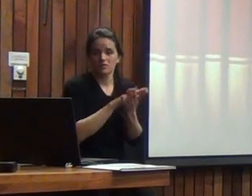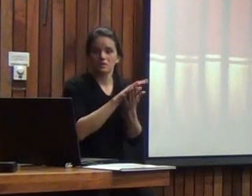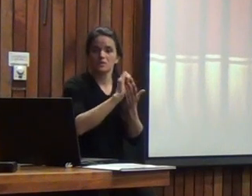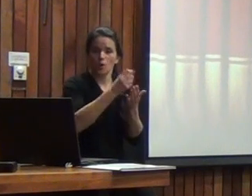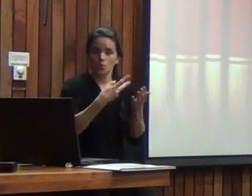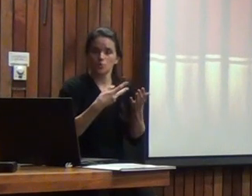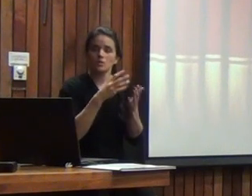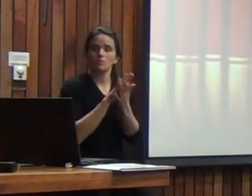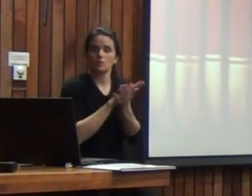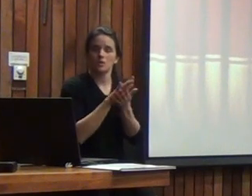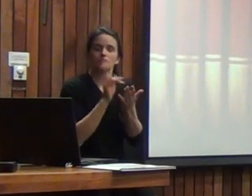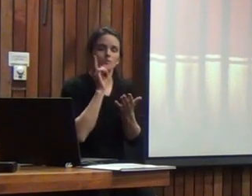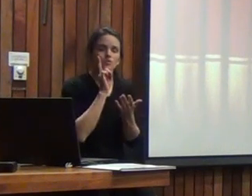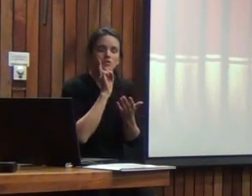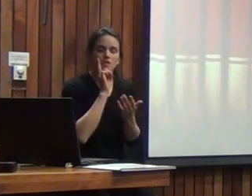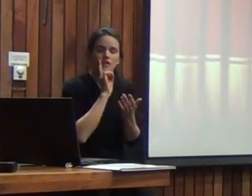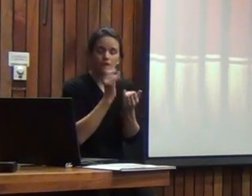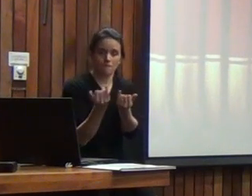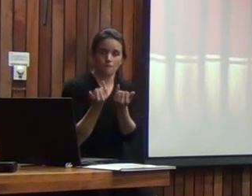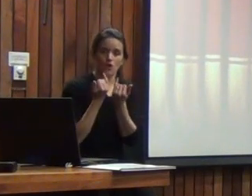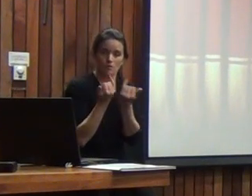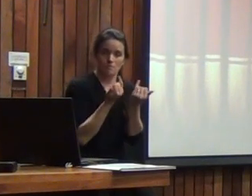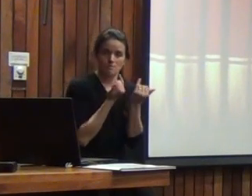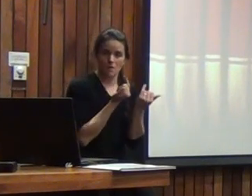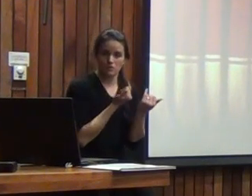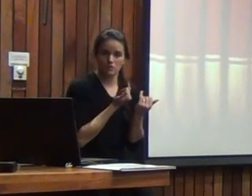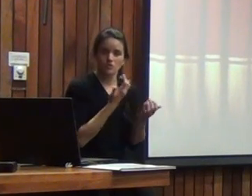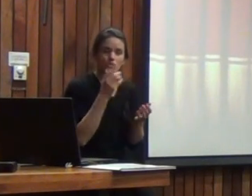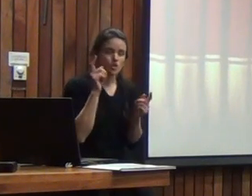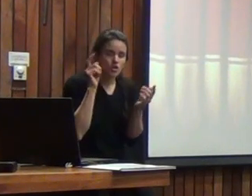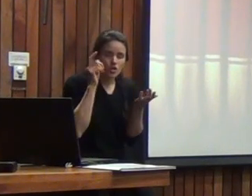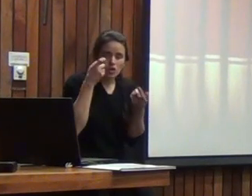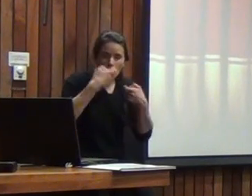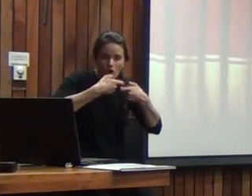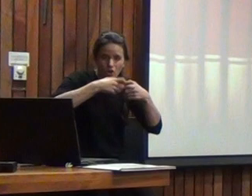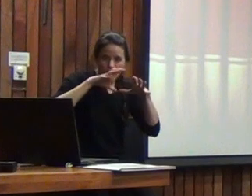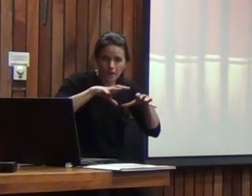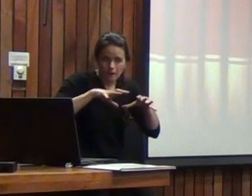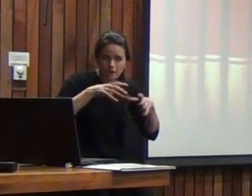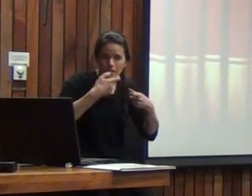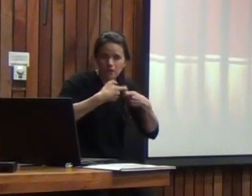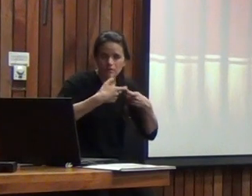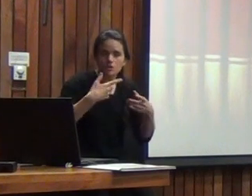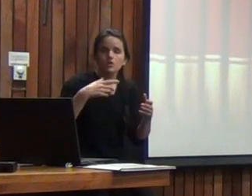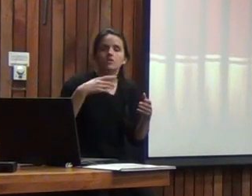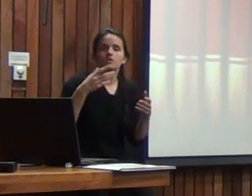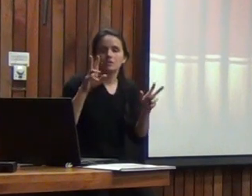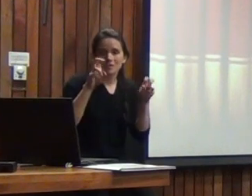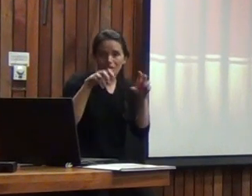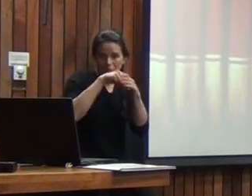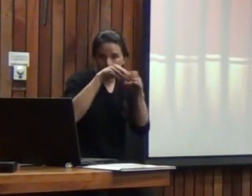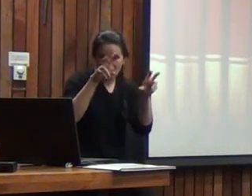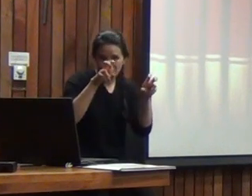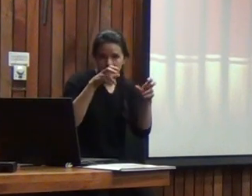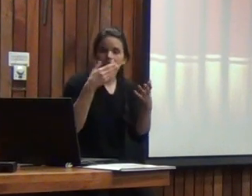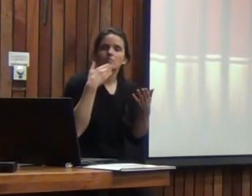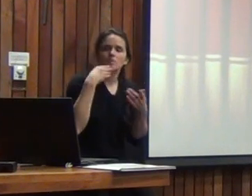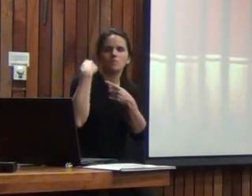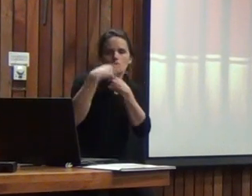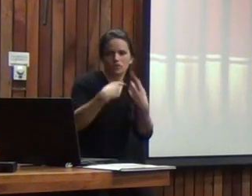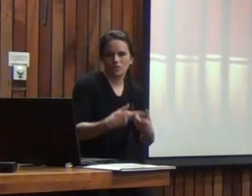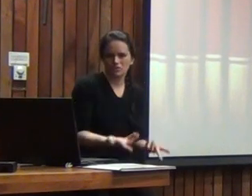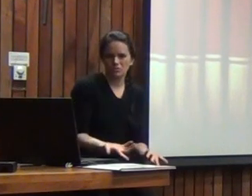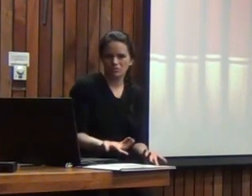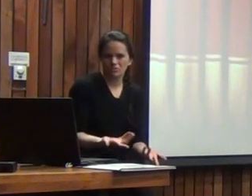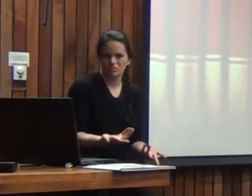secundarios tú tienes alguna información súper concreta tanto de contenidos como de procesos